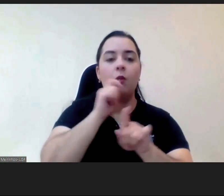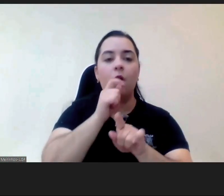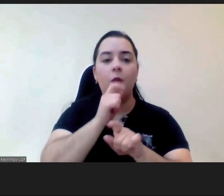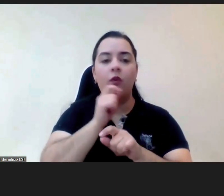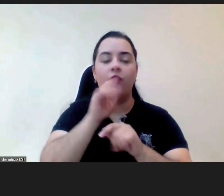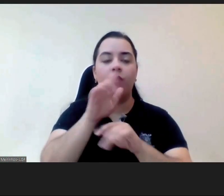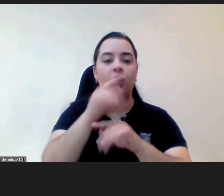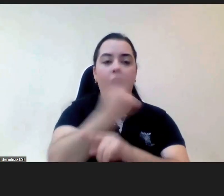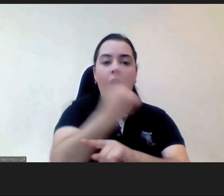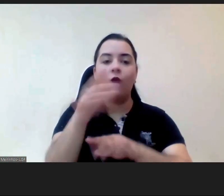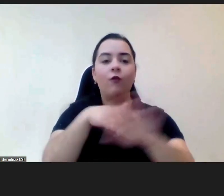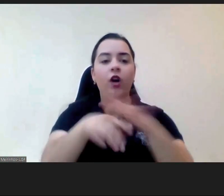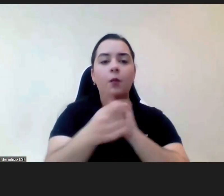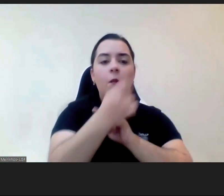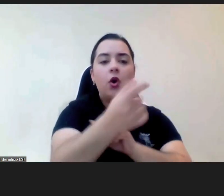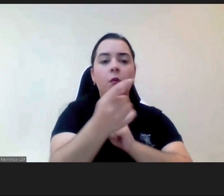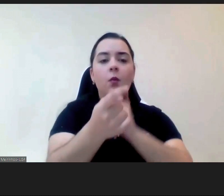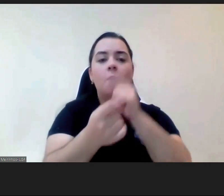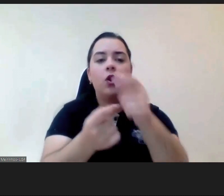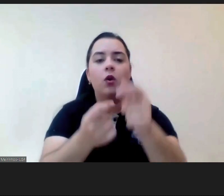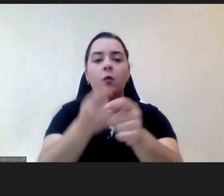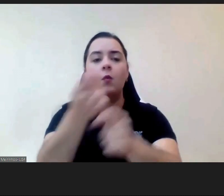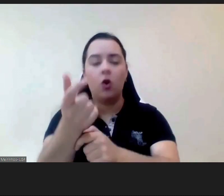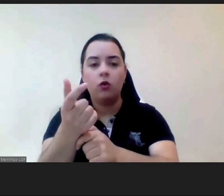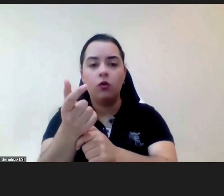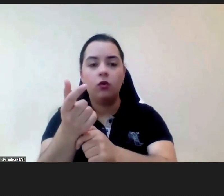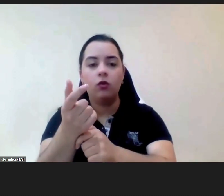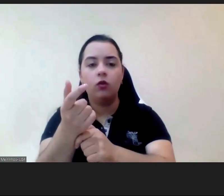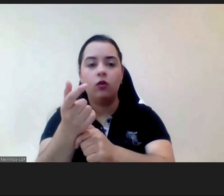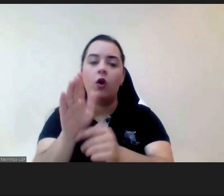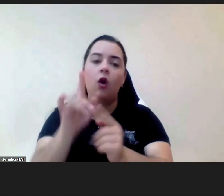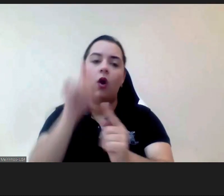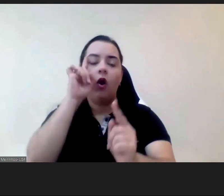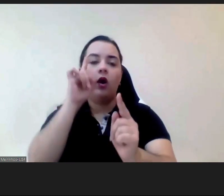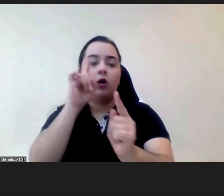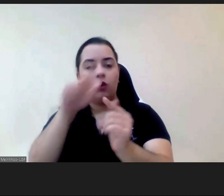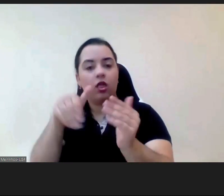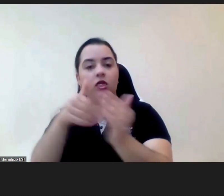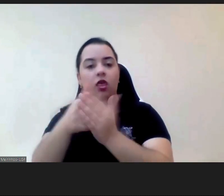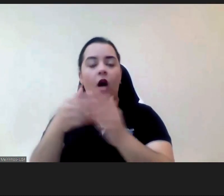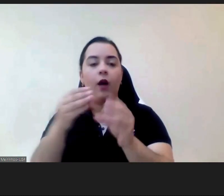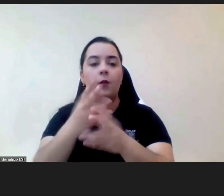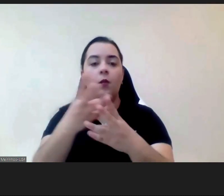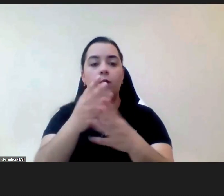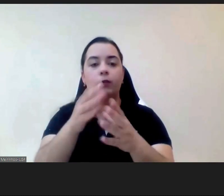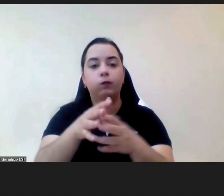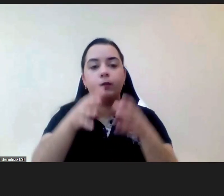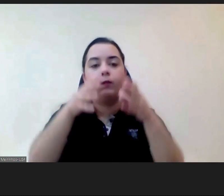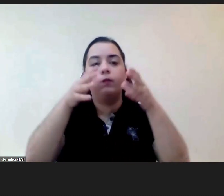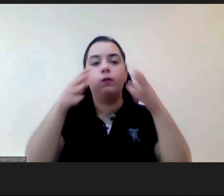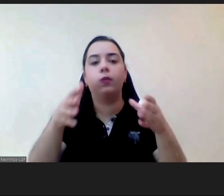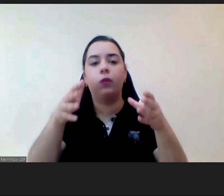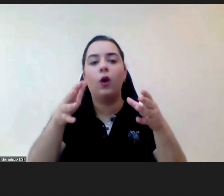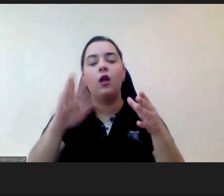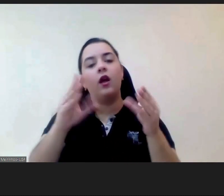contribuído porque as ONGs também têm um papel a desempenhar nesse aspecto